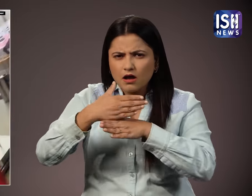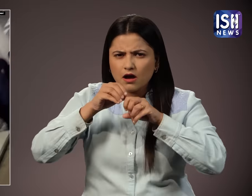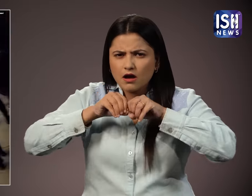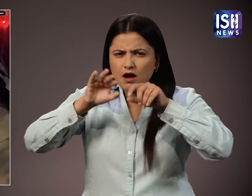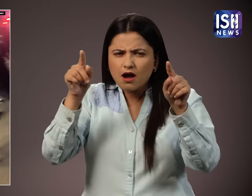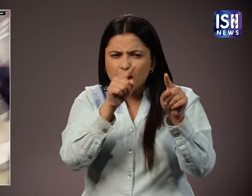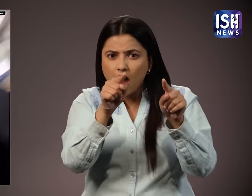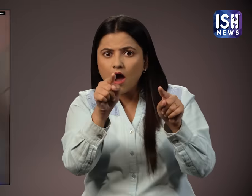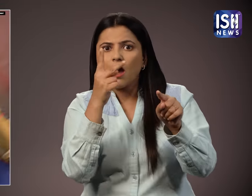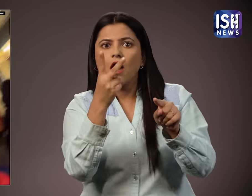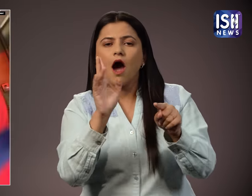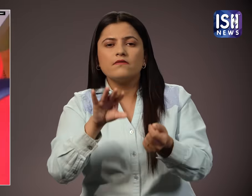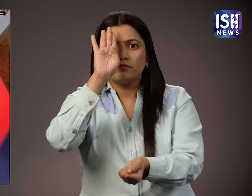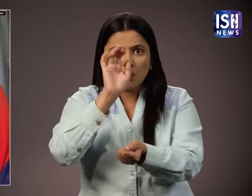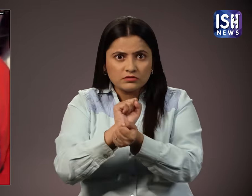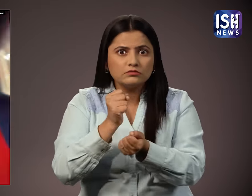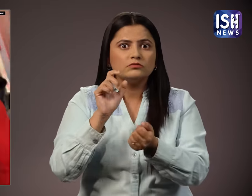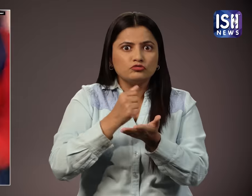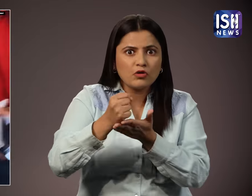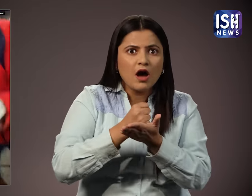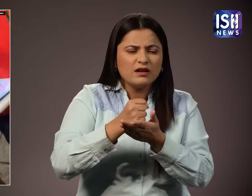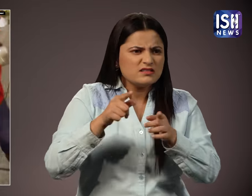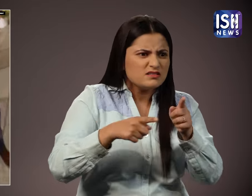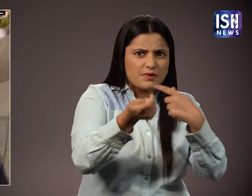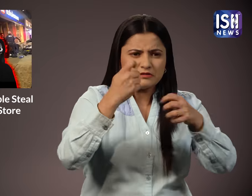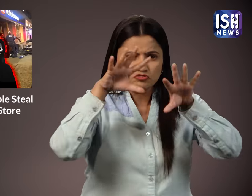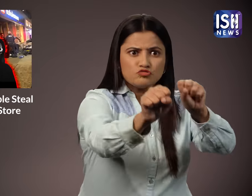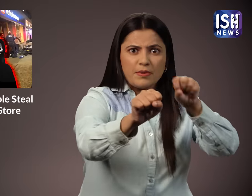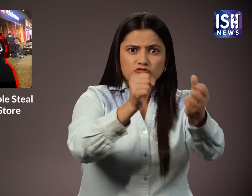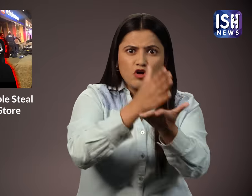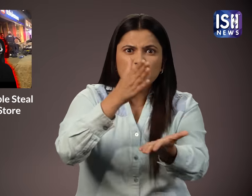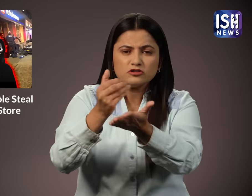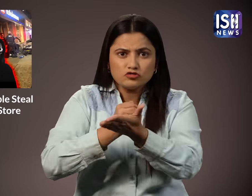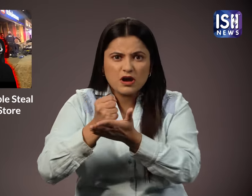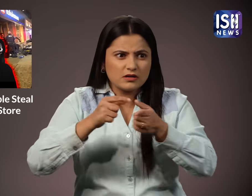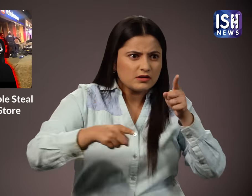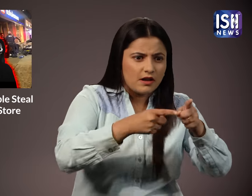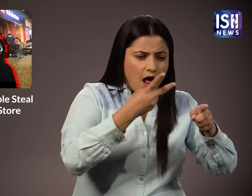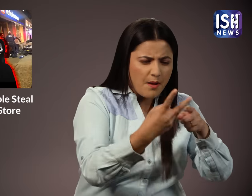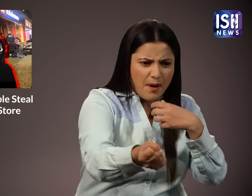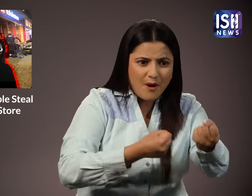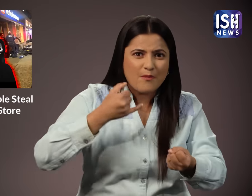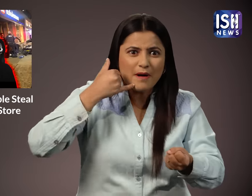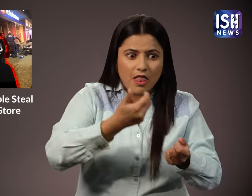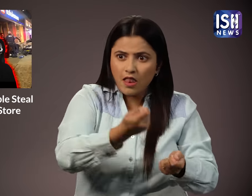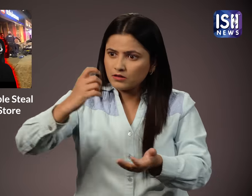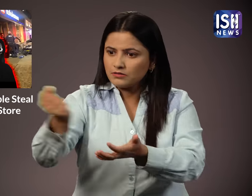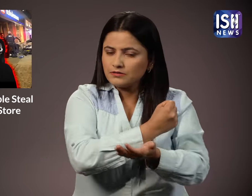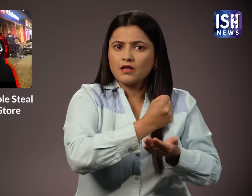सोचल मीरिया पर साजा की गई घटना के वीडियो में पुलिस अधिकारी लुटेरों को पकड़ने की कोशिश करते दिख रहे है पुलिस ने